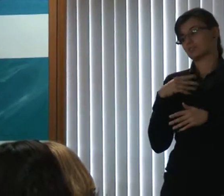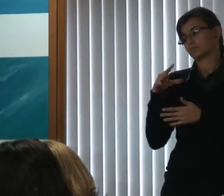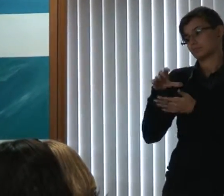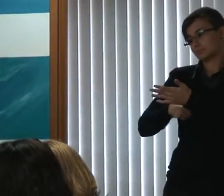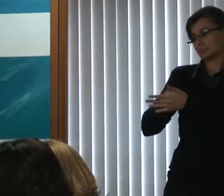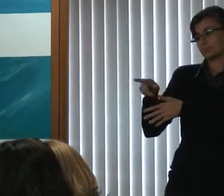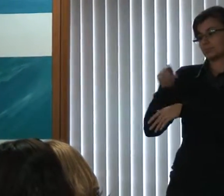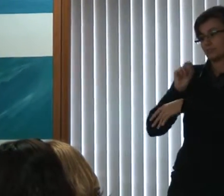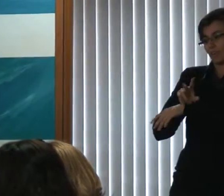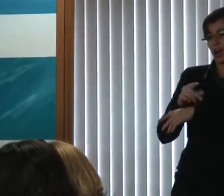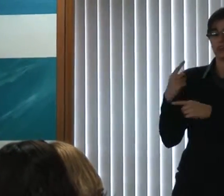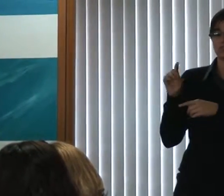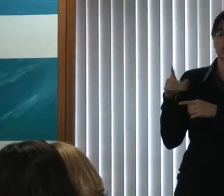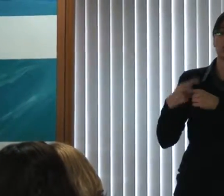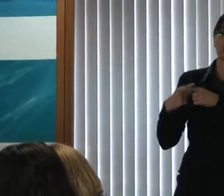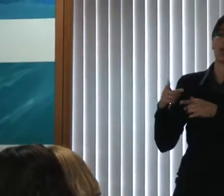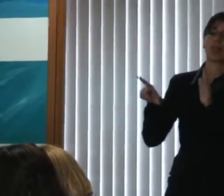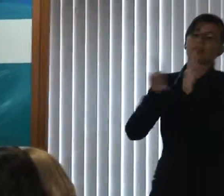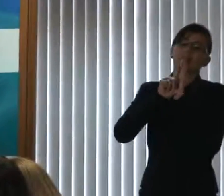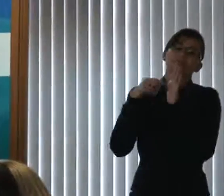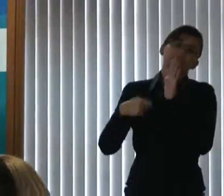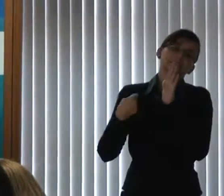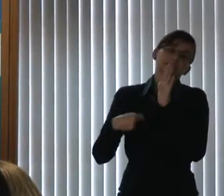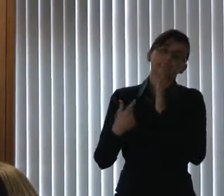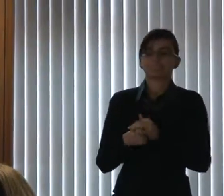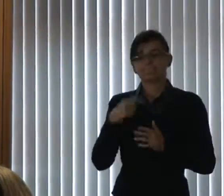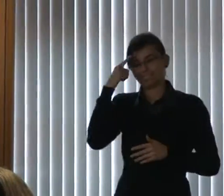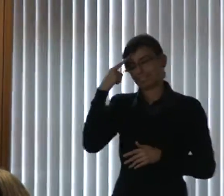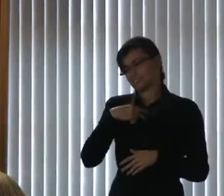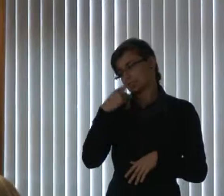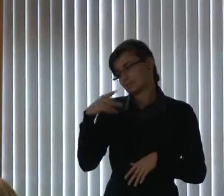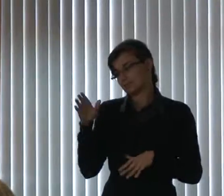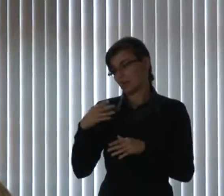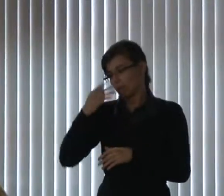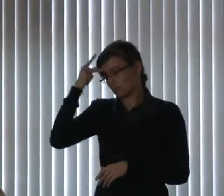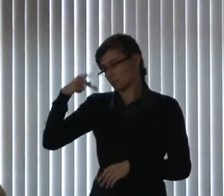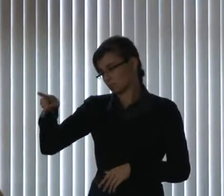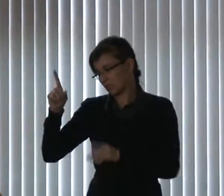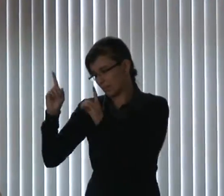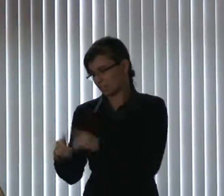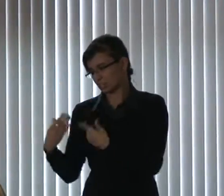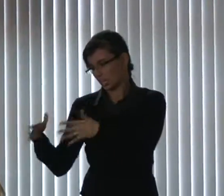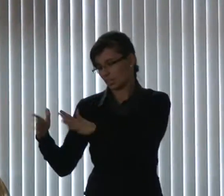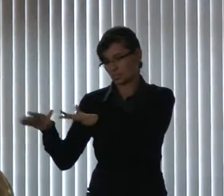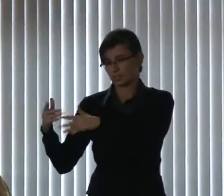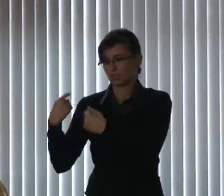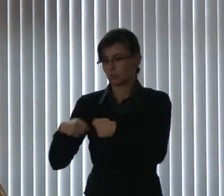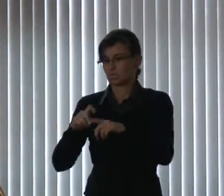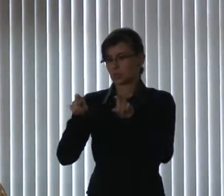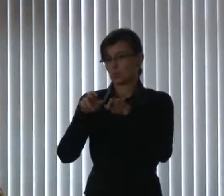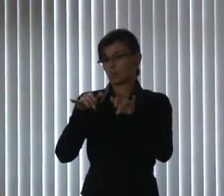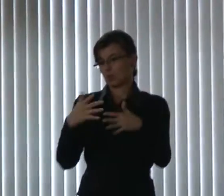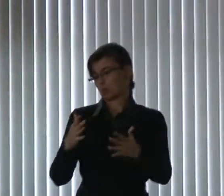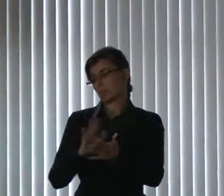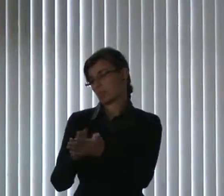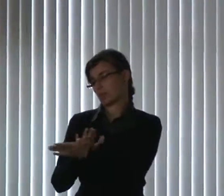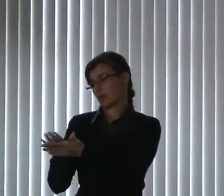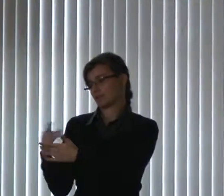E joga lá a pessoa com alguma deficiência num canto, não dá nenhum computador nem nada? Ela acaba sendo excluída.